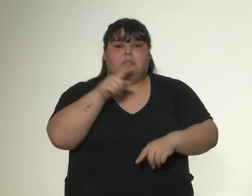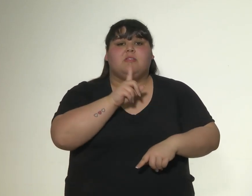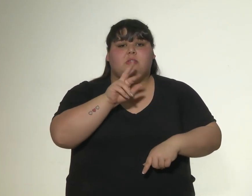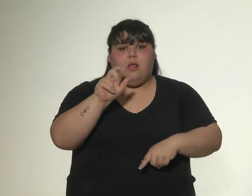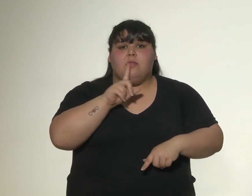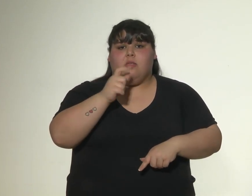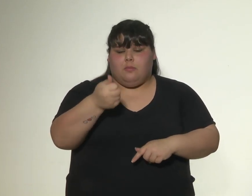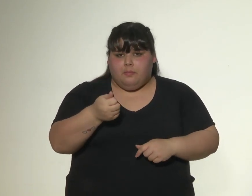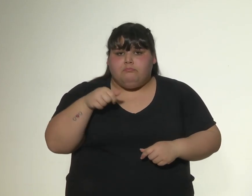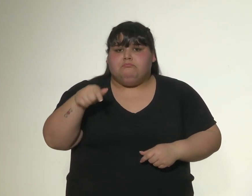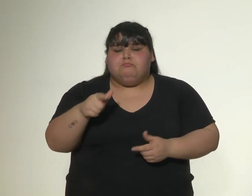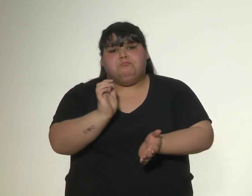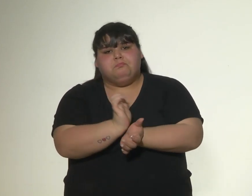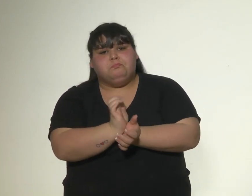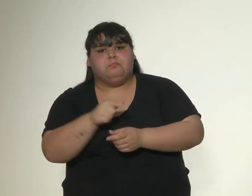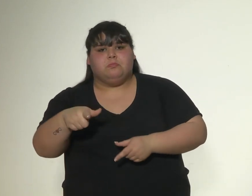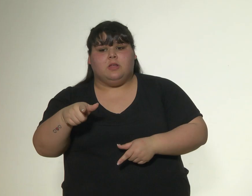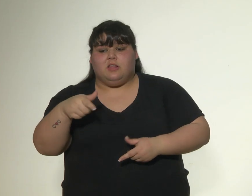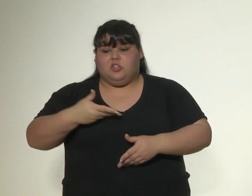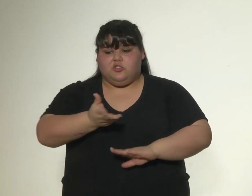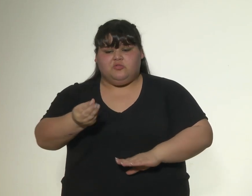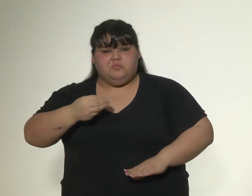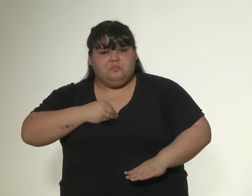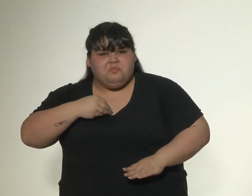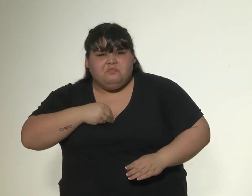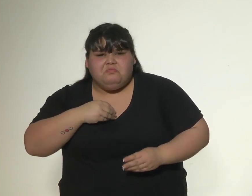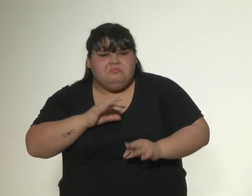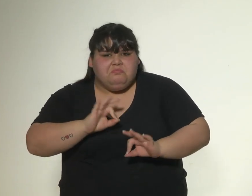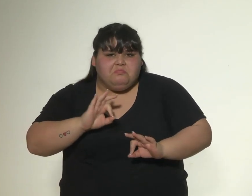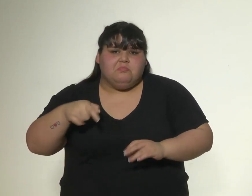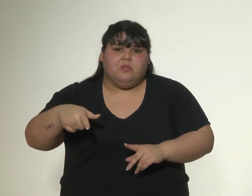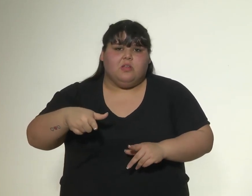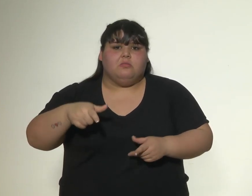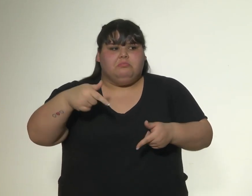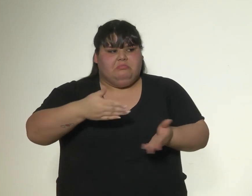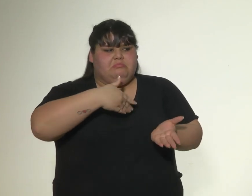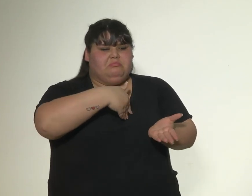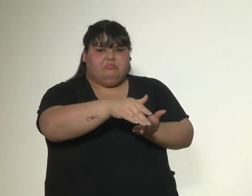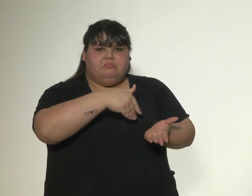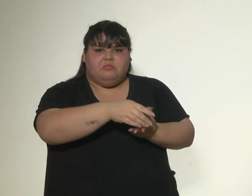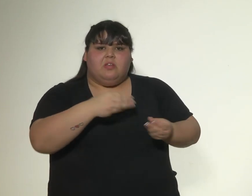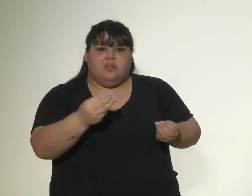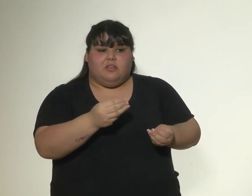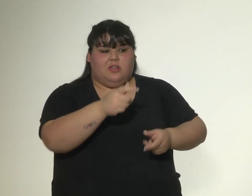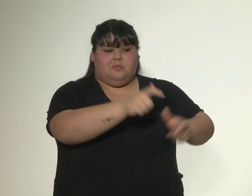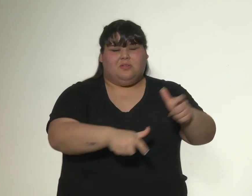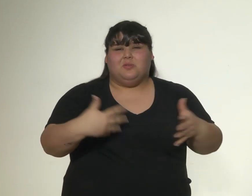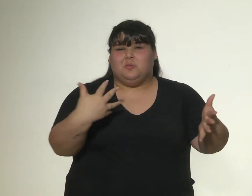lo que genera poca sensibilización y actitudes discriminatorias hacia las víctimas,